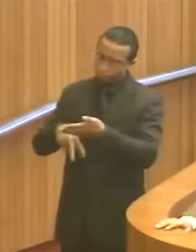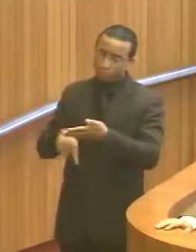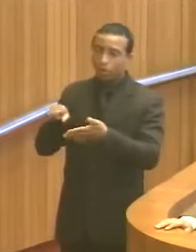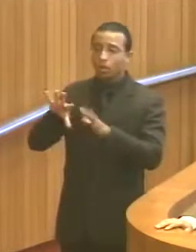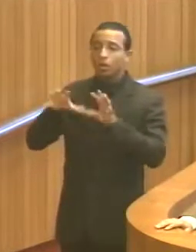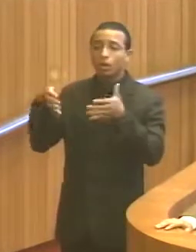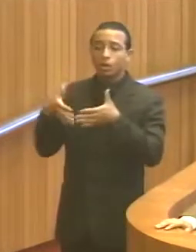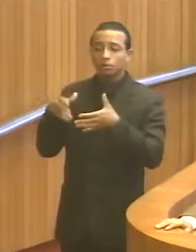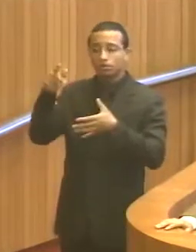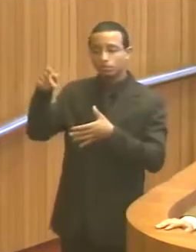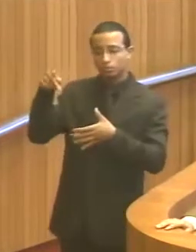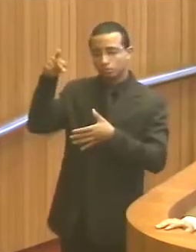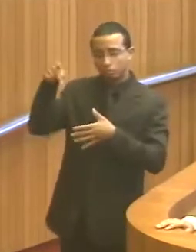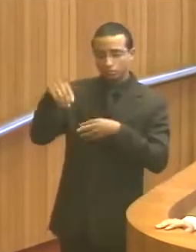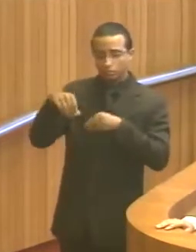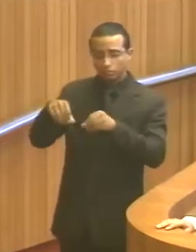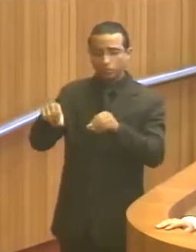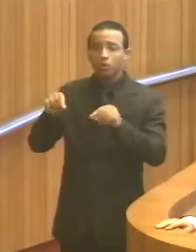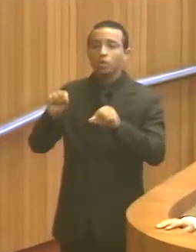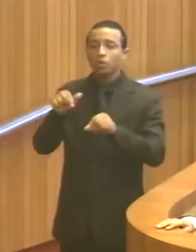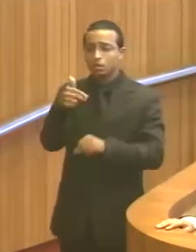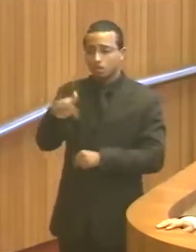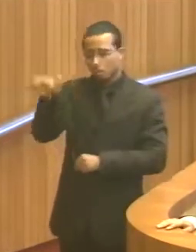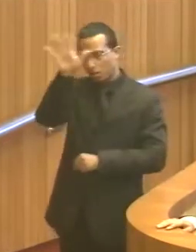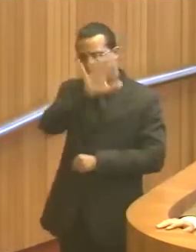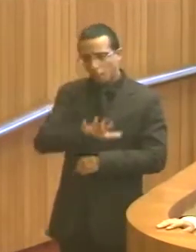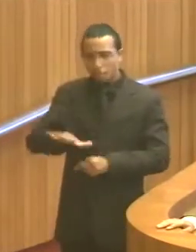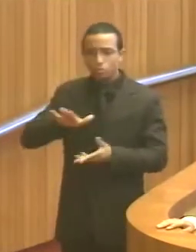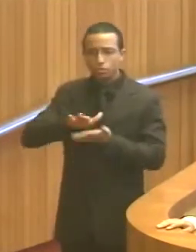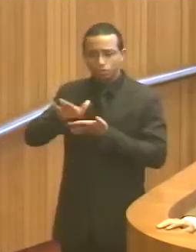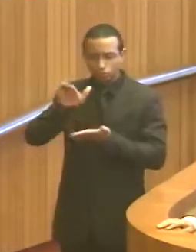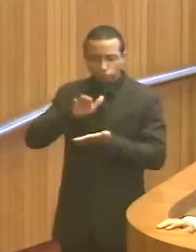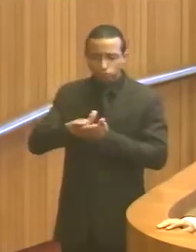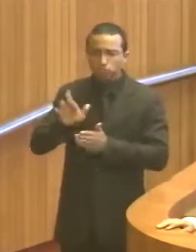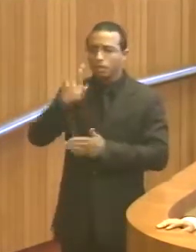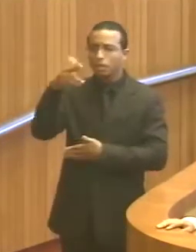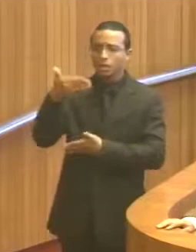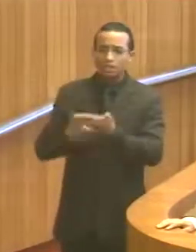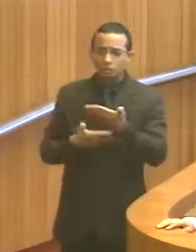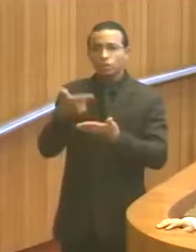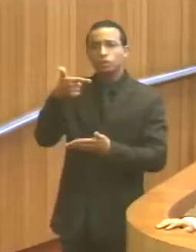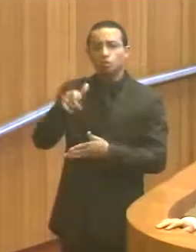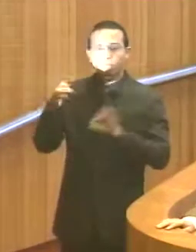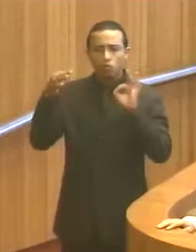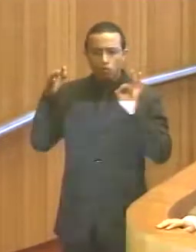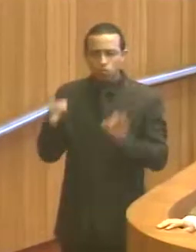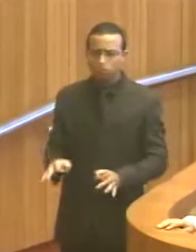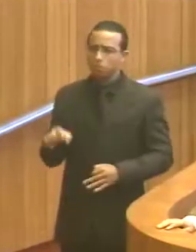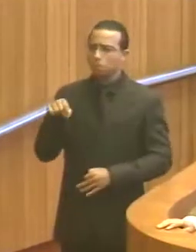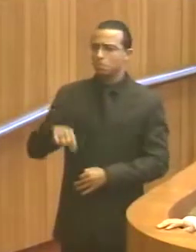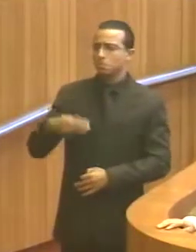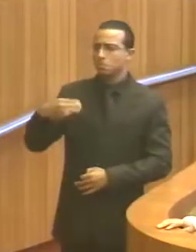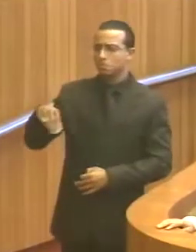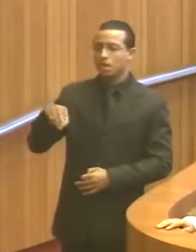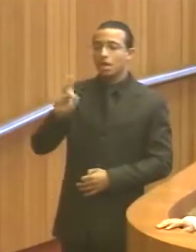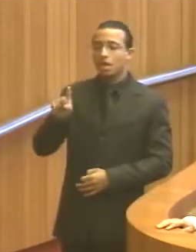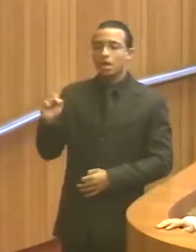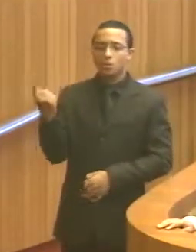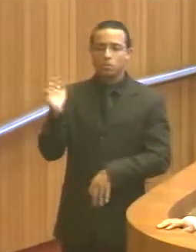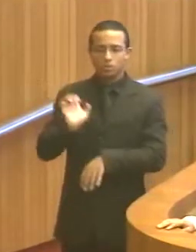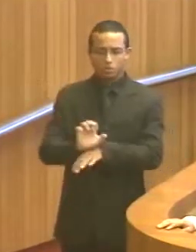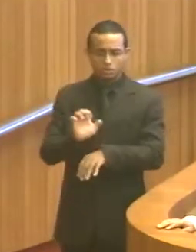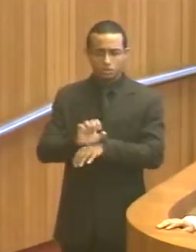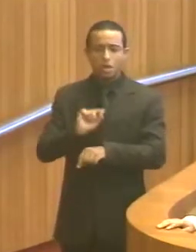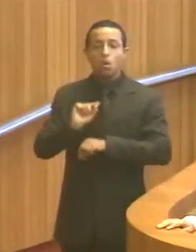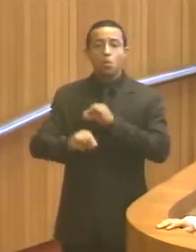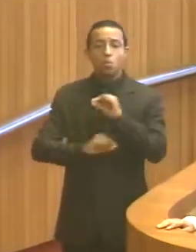da Comissão Pastoral da Terra, um relatório nacional, que mais uma vez confirma o Maranhão como o Estado